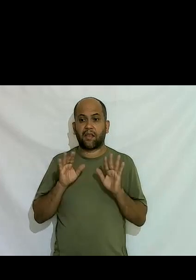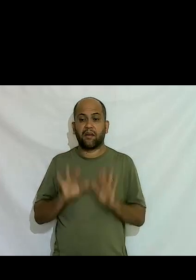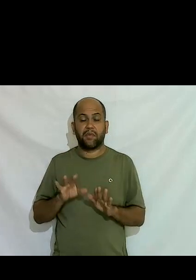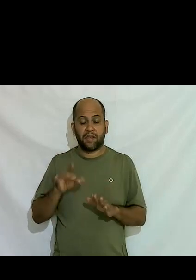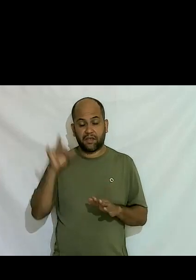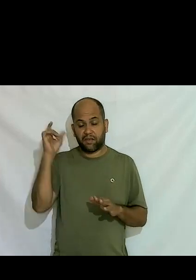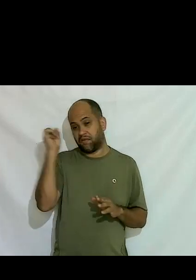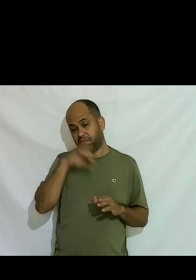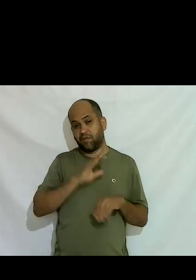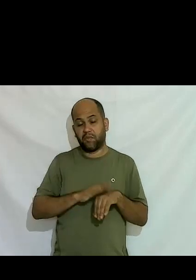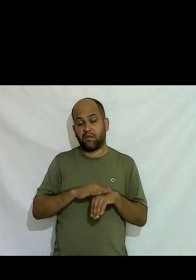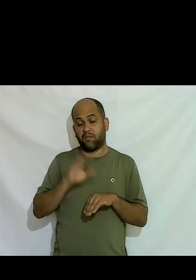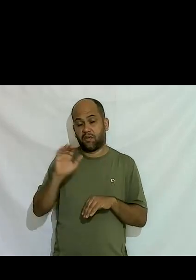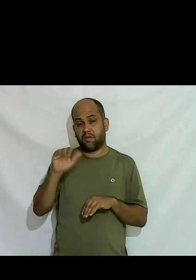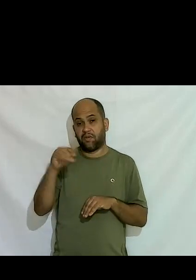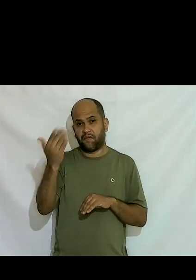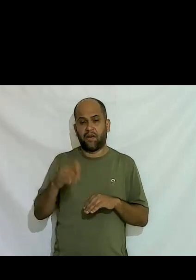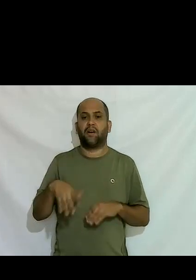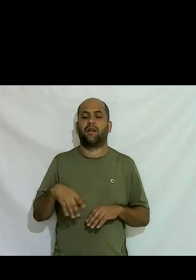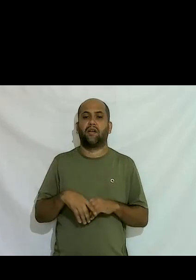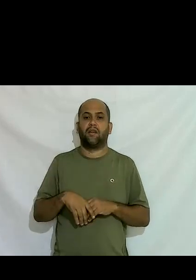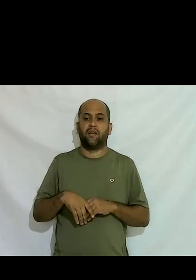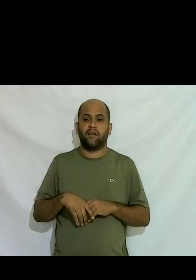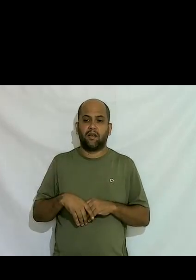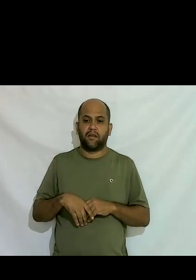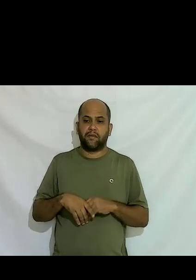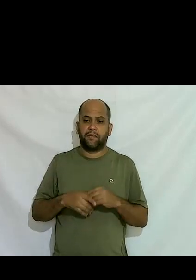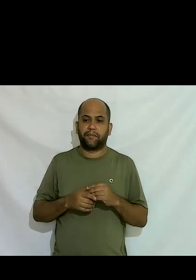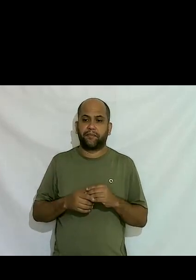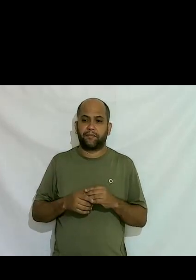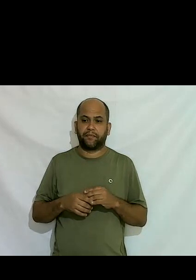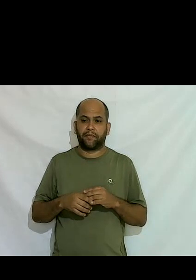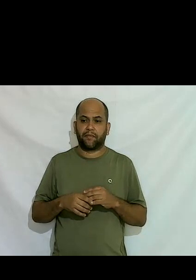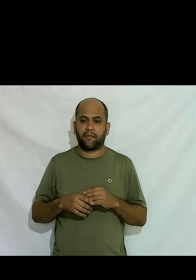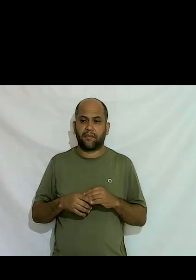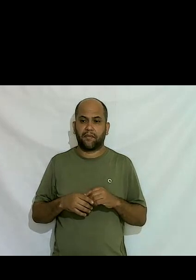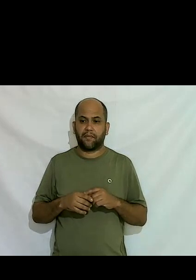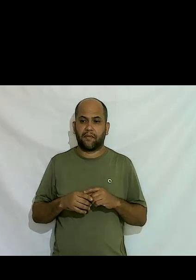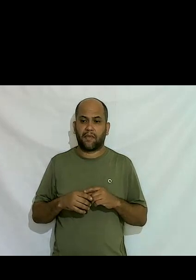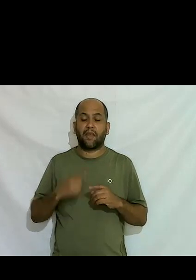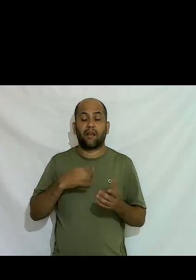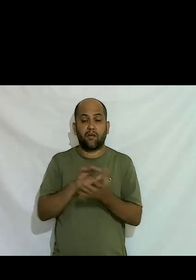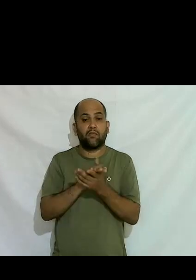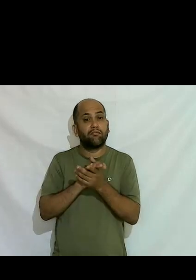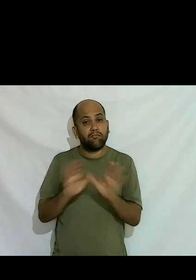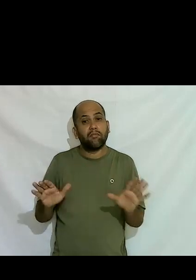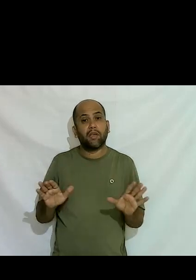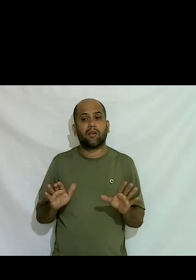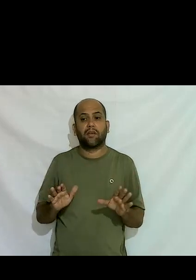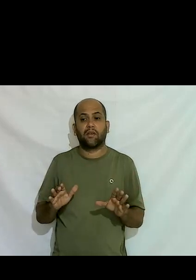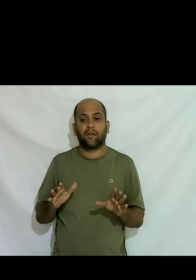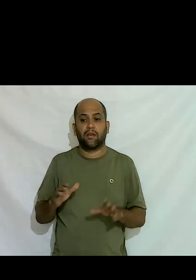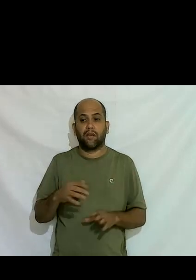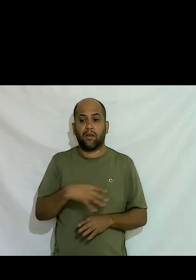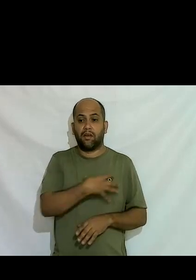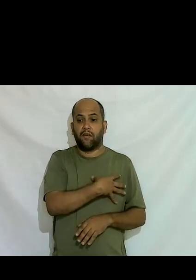mesmo lá fora do país e aí eu me divorciei minha filha ficou